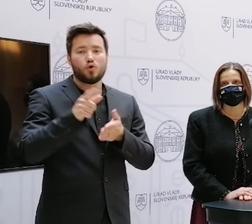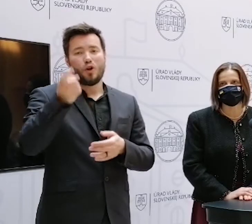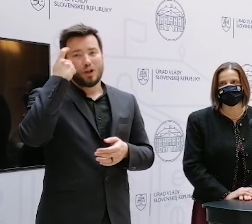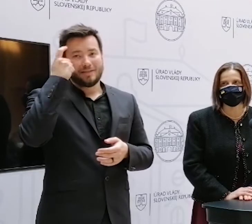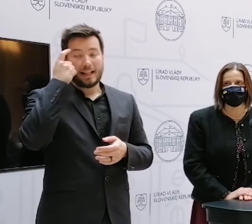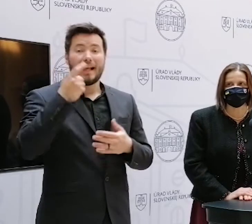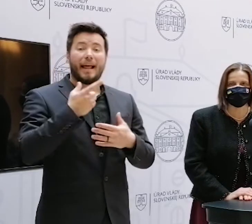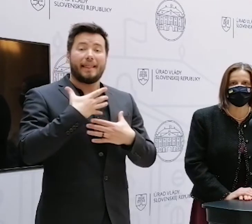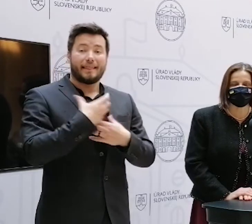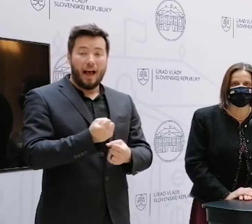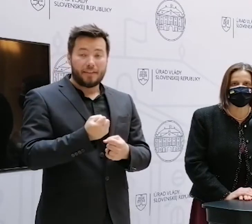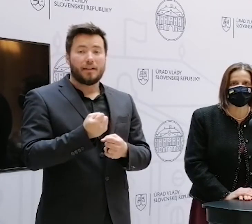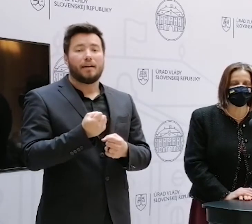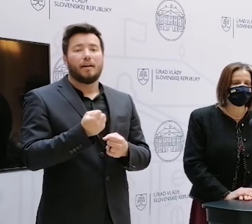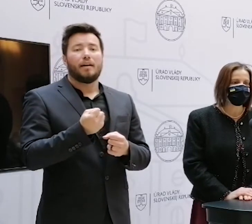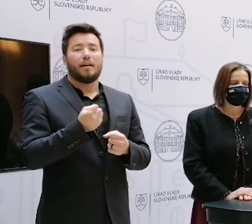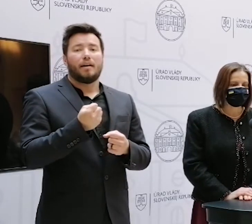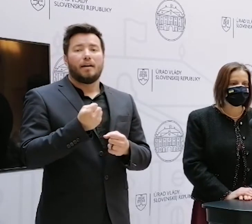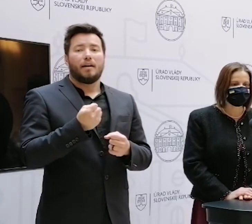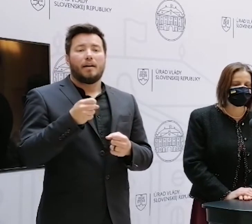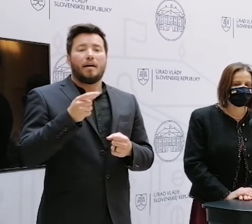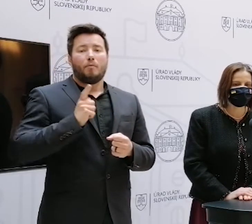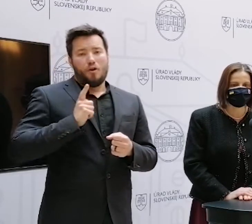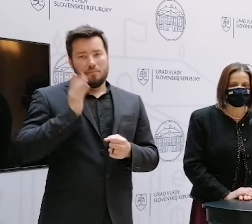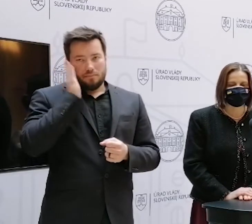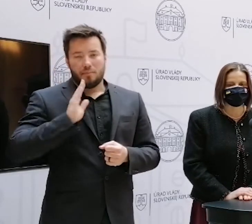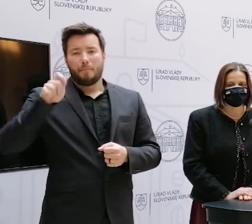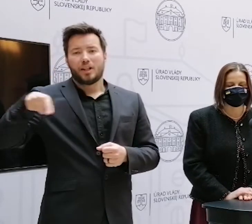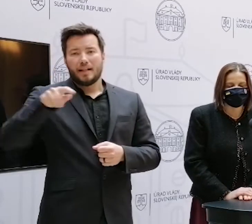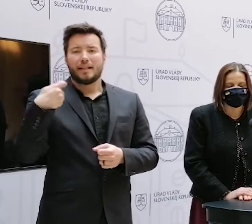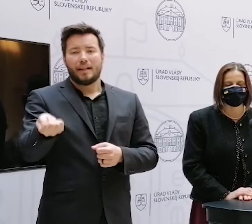ktorý bude predmetom pozmeňovacieho návrhu poslancov.